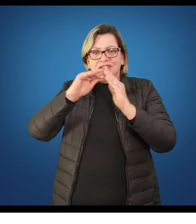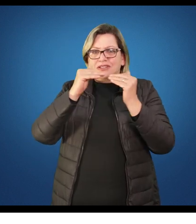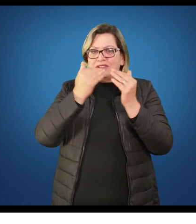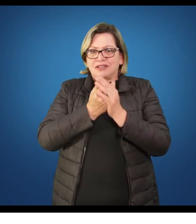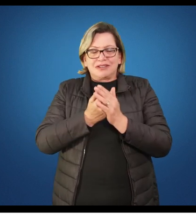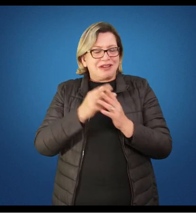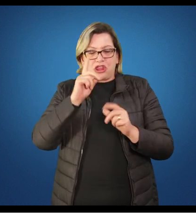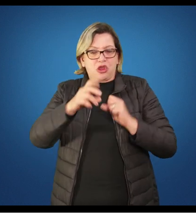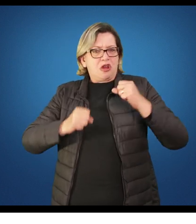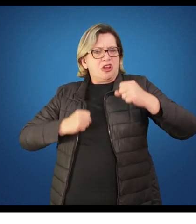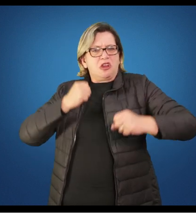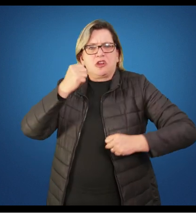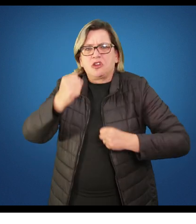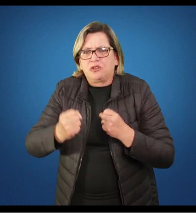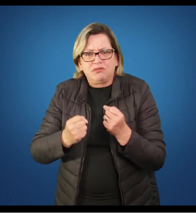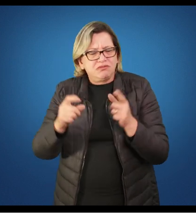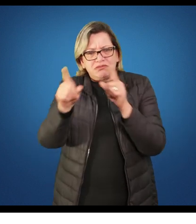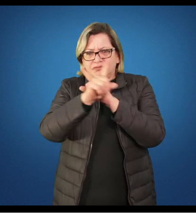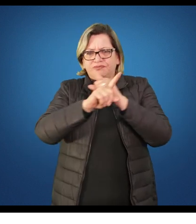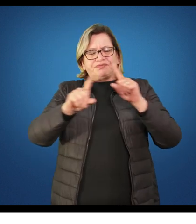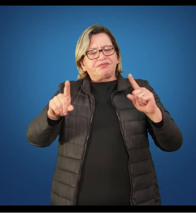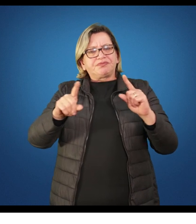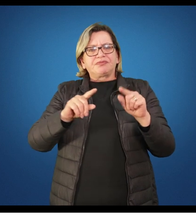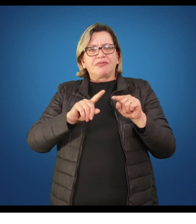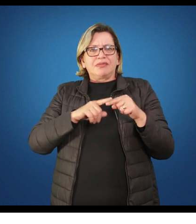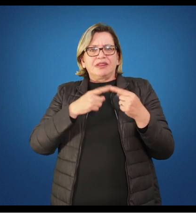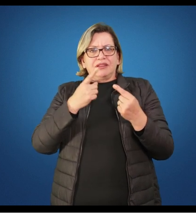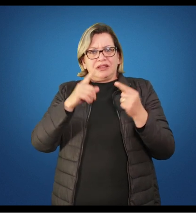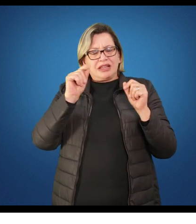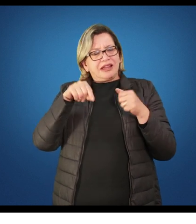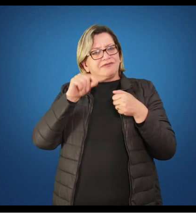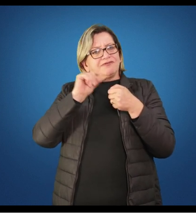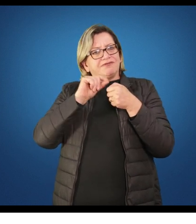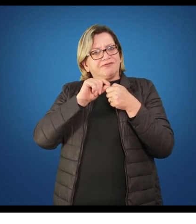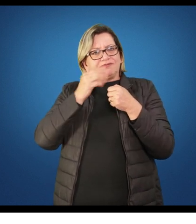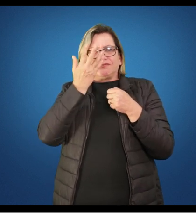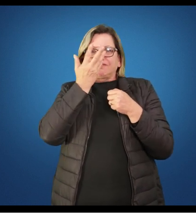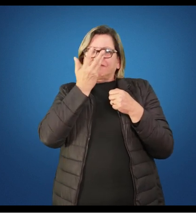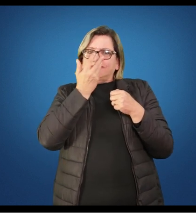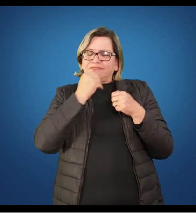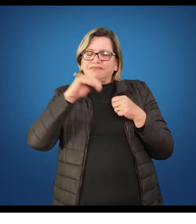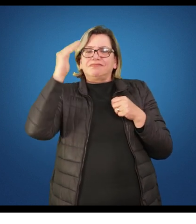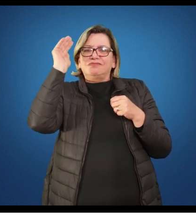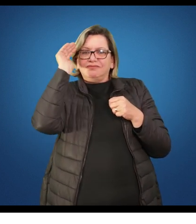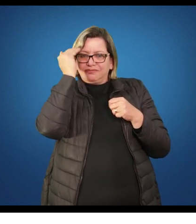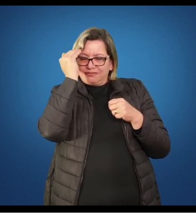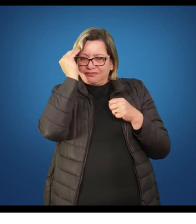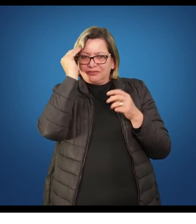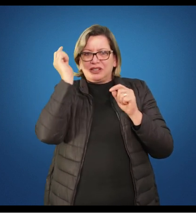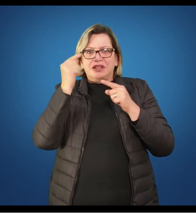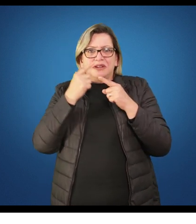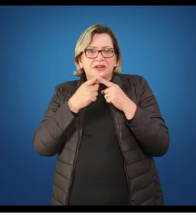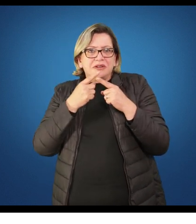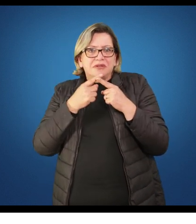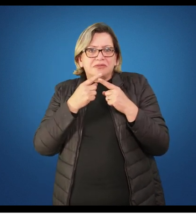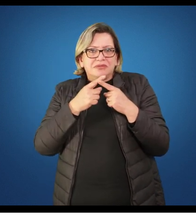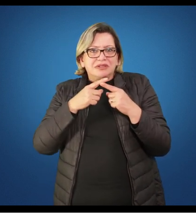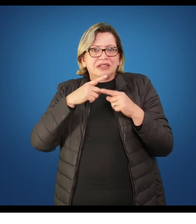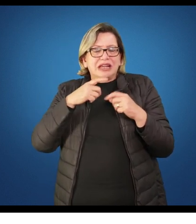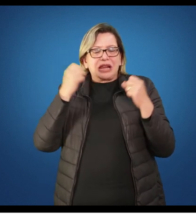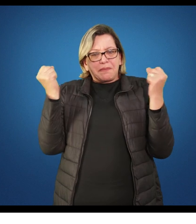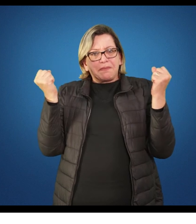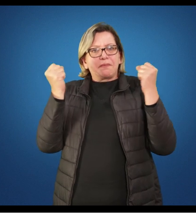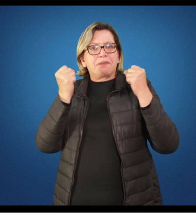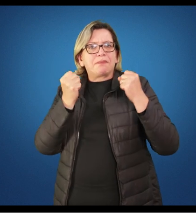sair correndo e executar uma série de tarefas, mas é permitir que a criança vá compreendendo por que ela tem essa